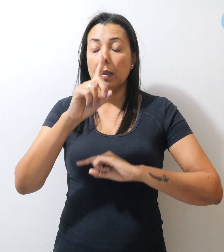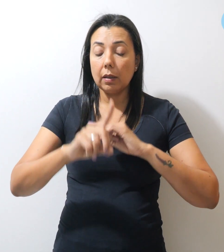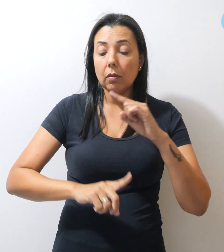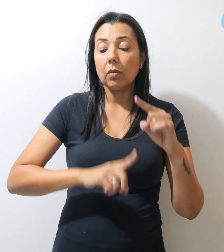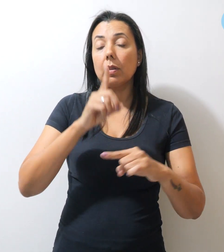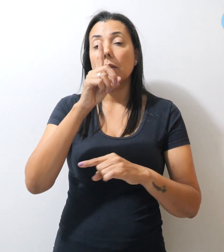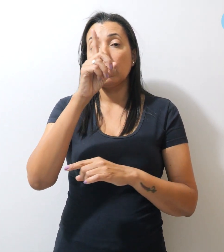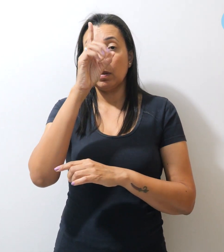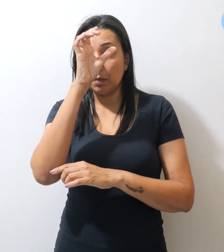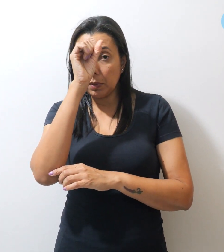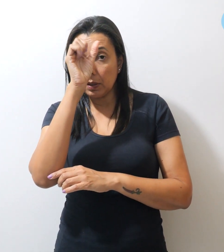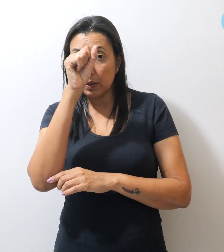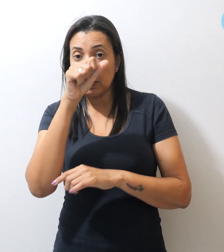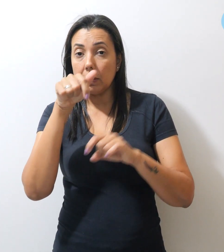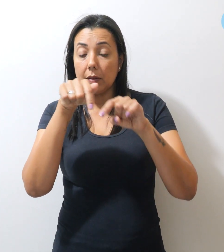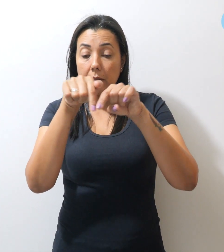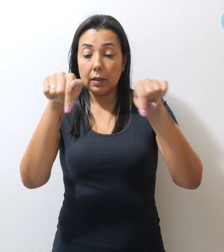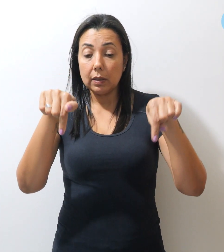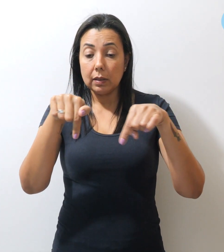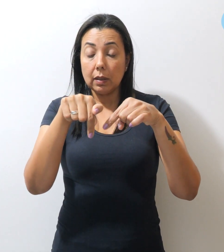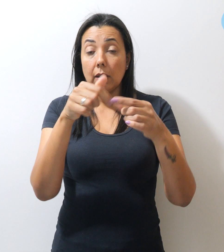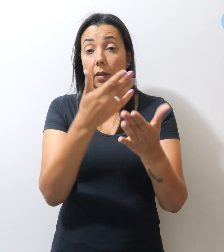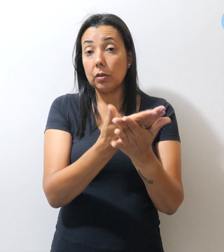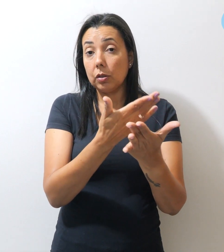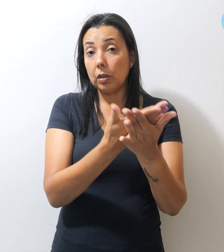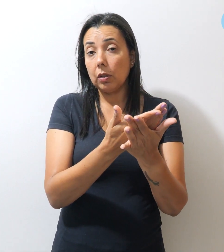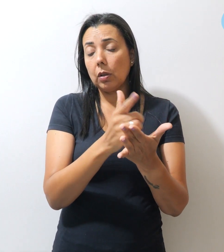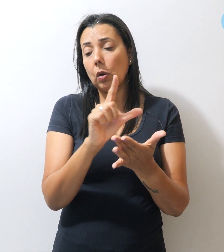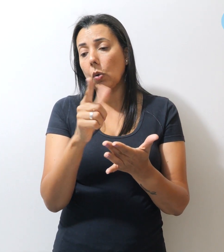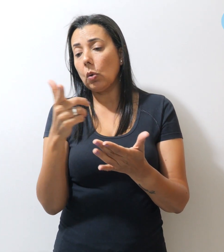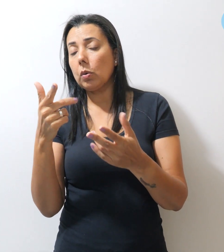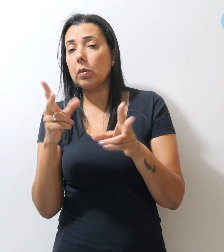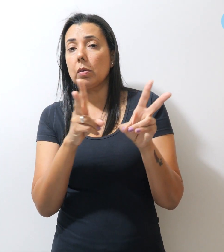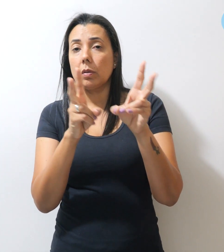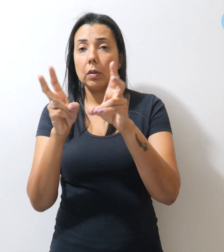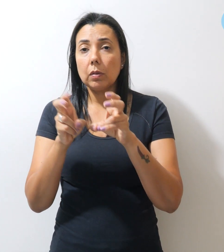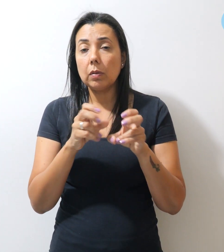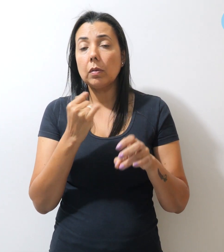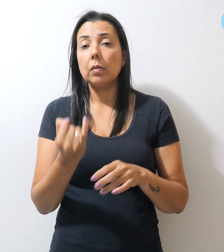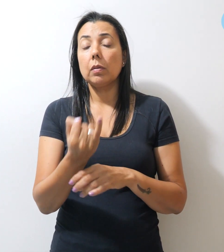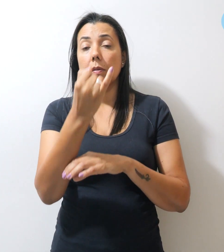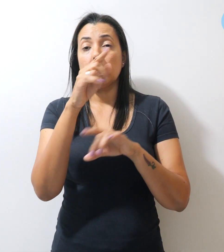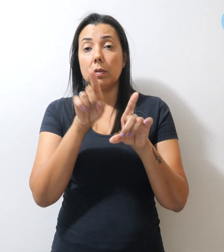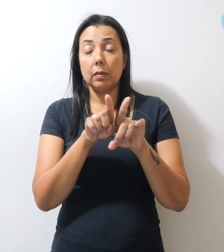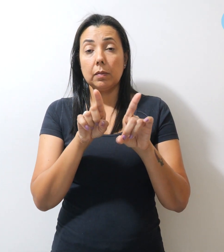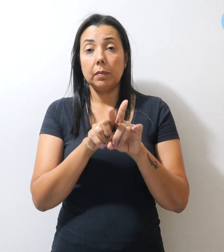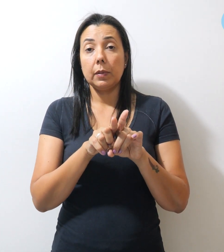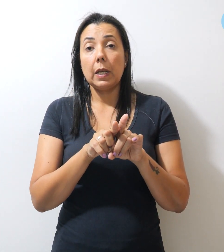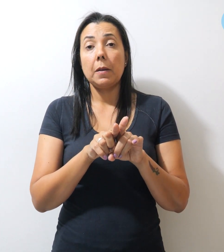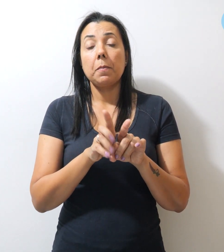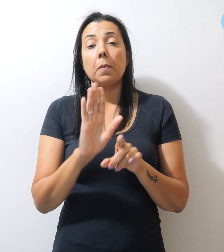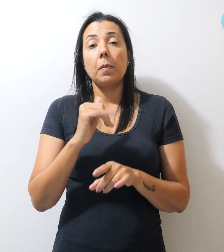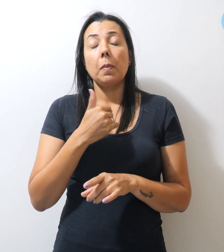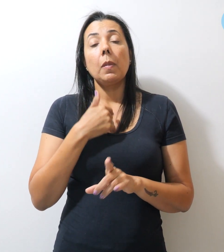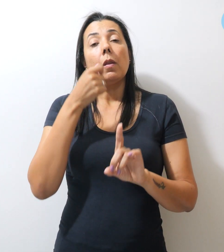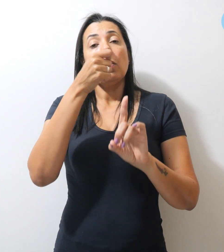aprendizado em sala de aula. Entre outras questões importantíssimas, como a nossa luta principal.